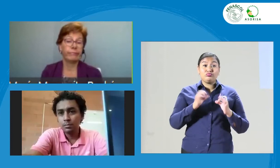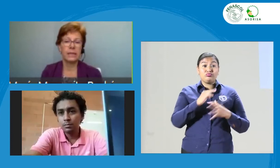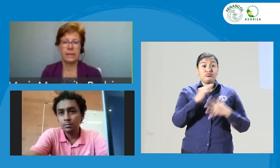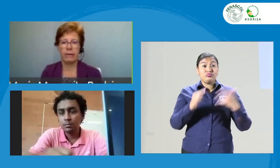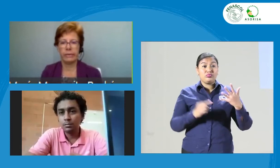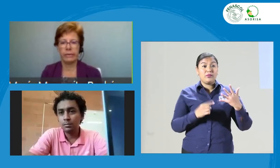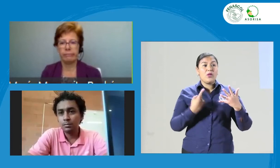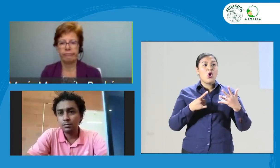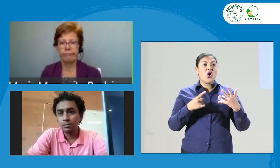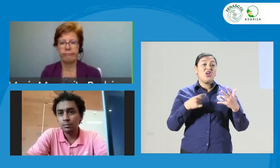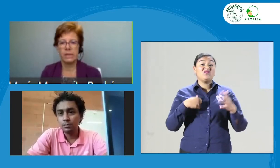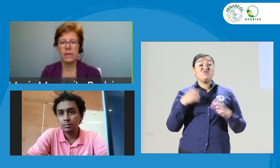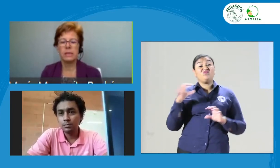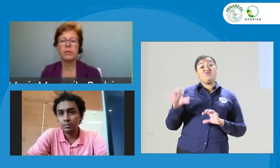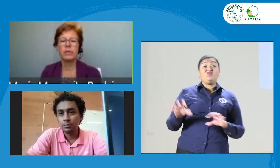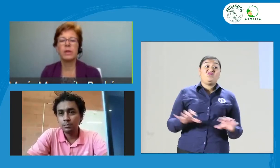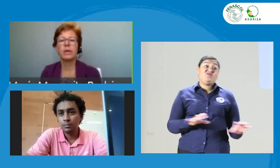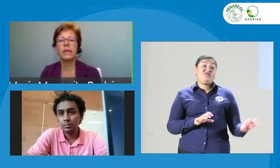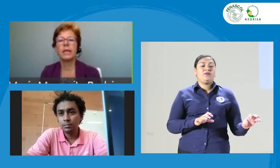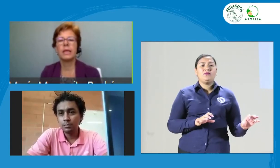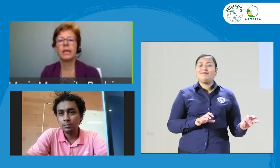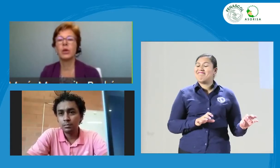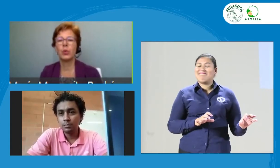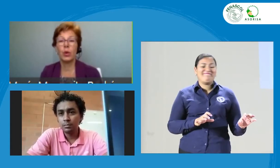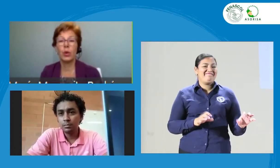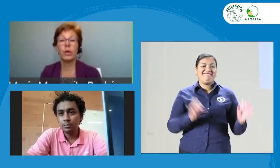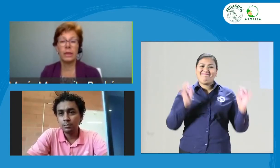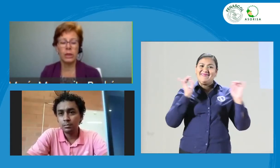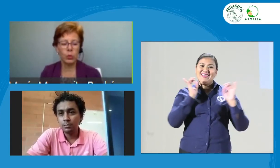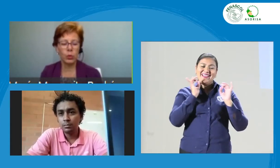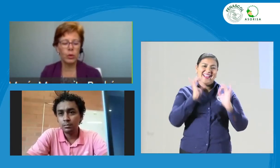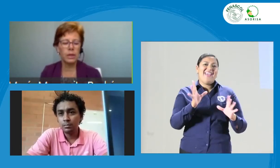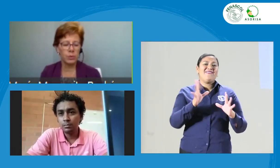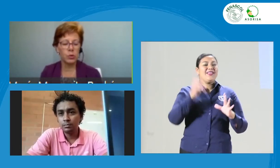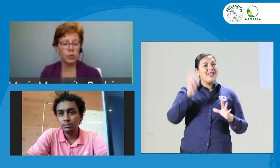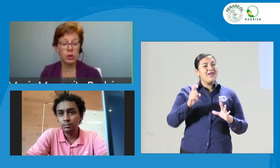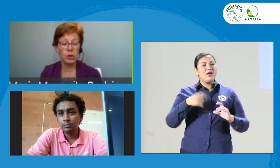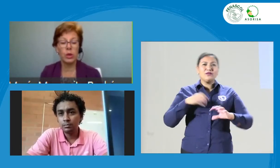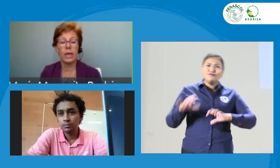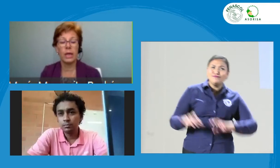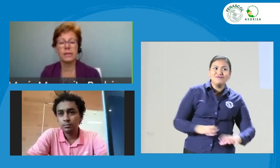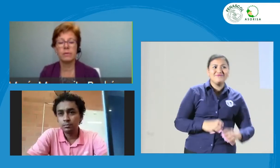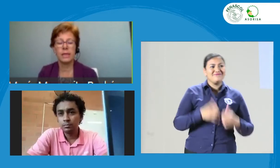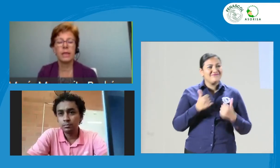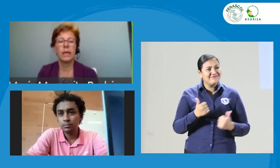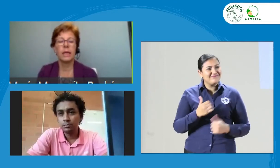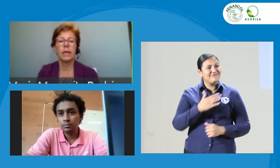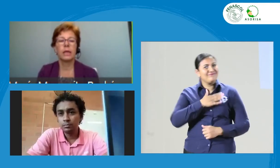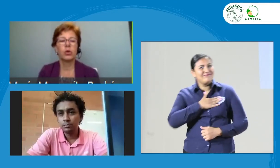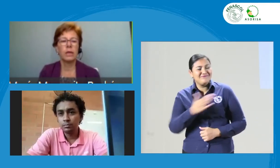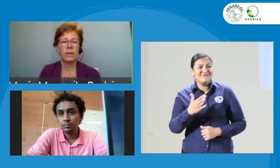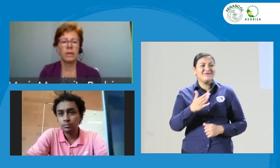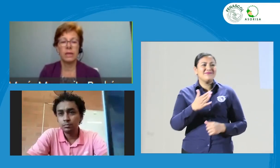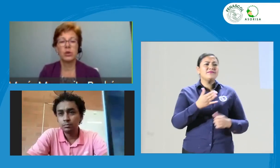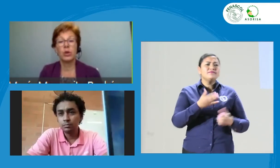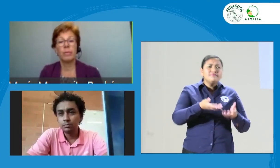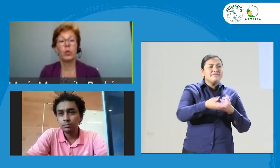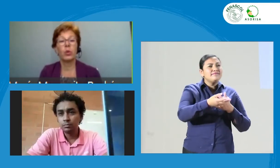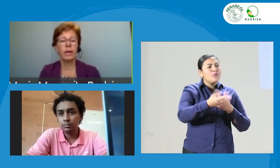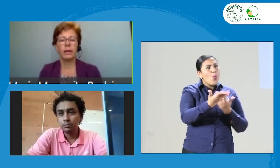es grave. Es preferible tener alguien con una buena actitud y disposición a recibir retroalimentación y